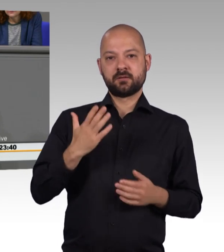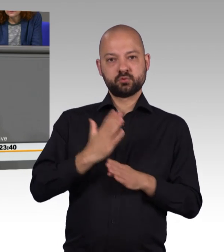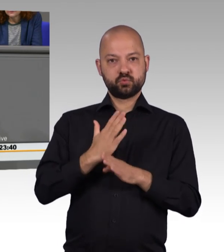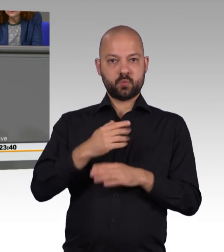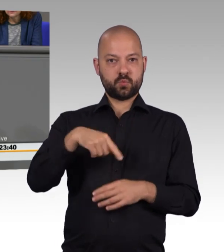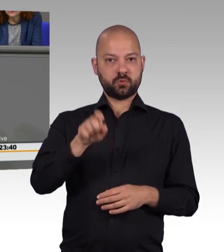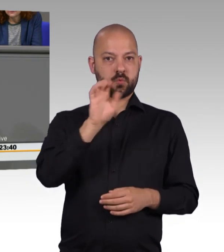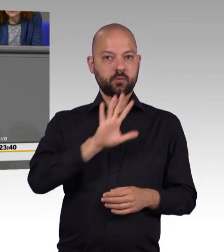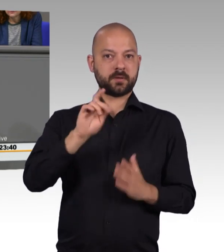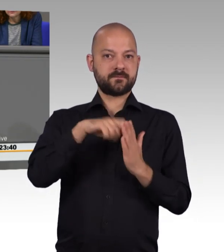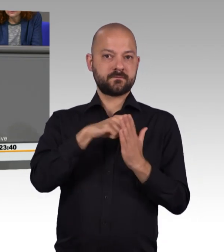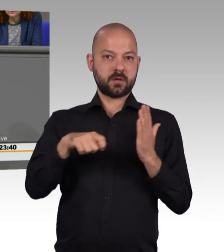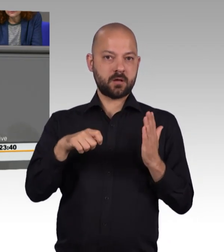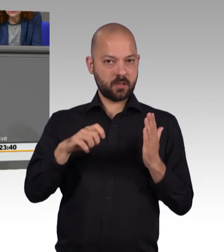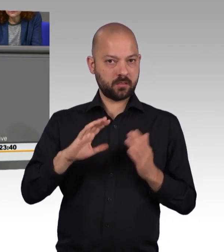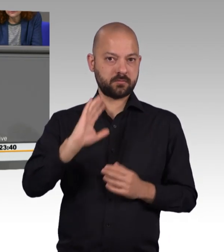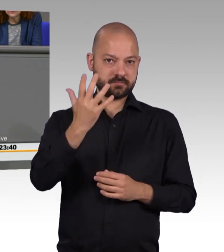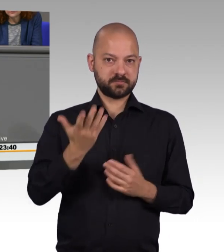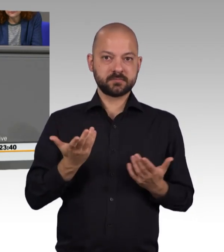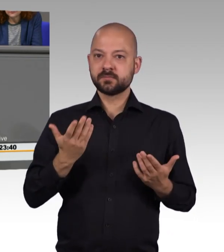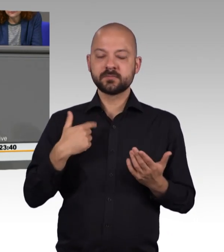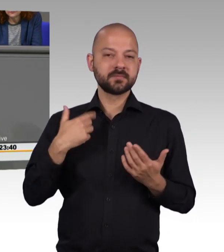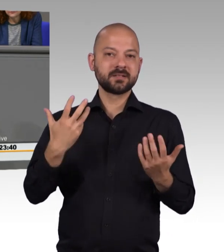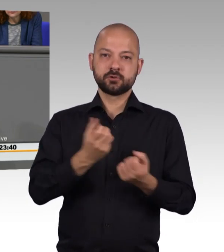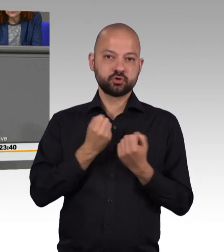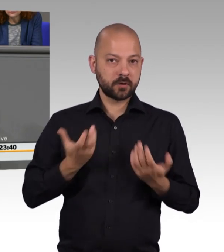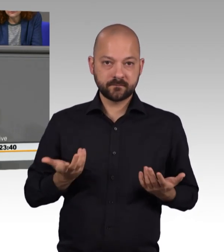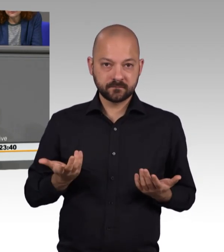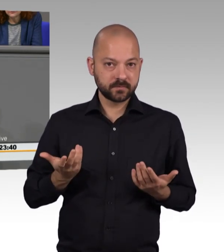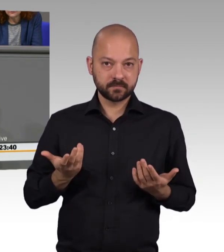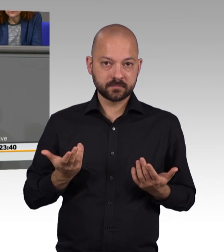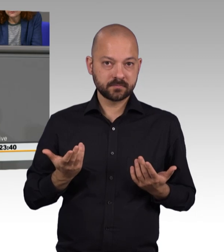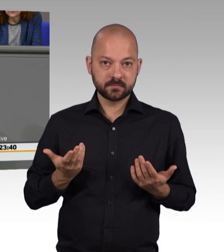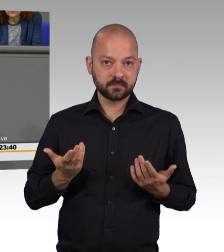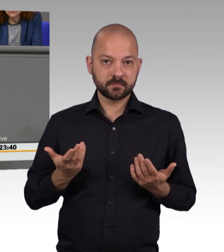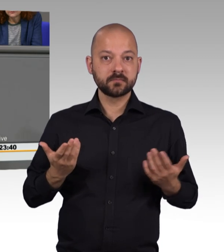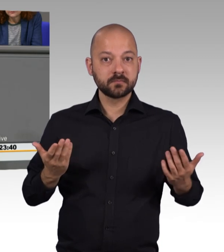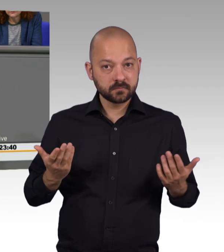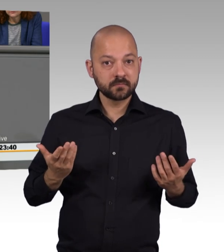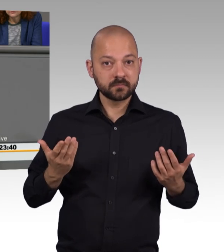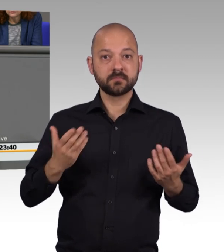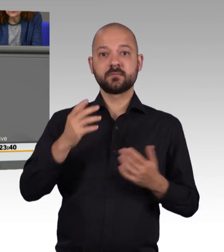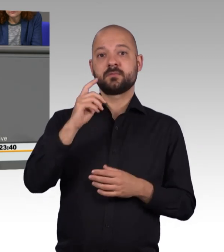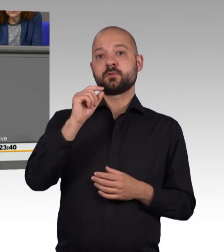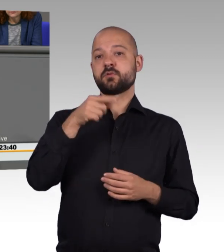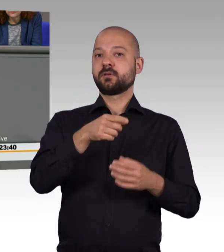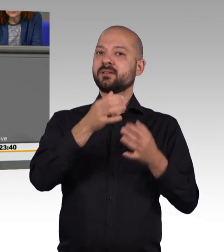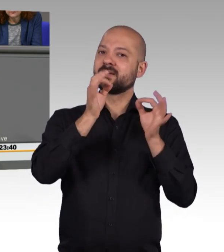Das haben wir leider nicht erreicht. Aber auch hier ist es so, dass wir die entsprechenden Regelungen der Venedig